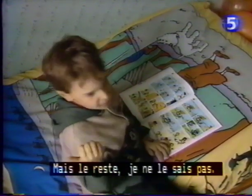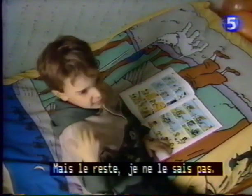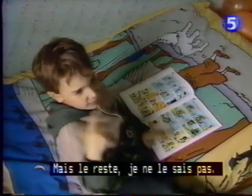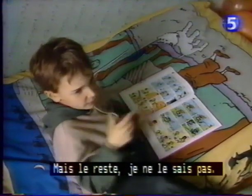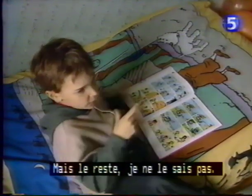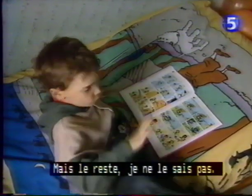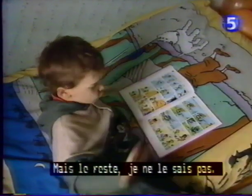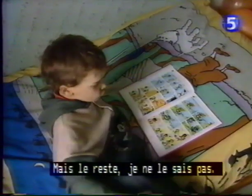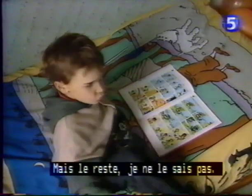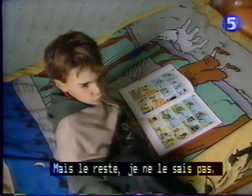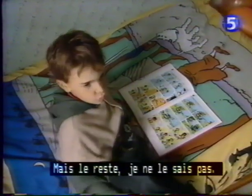le sais pas. C'est tout.